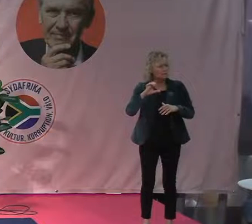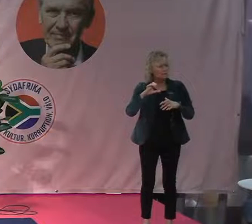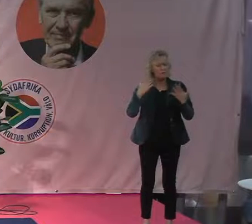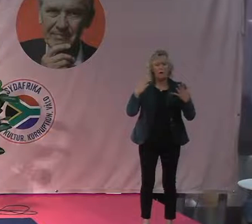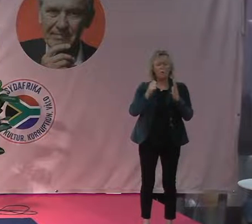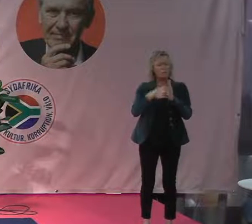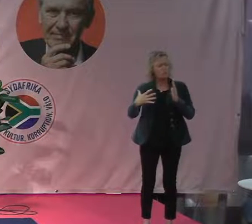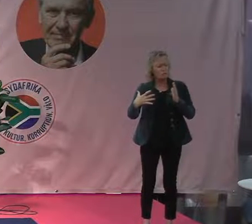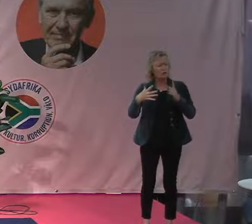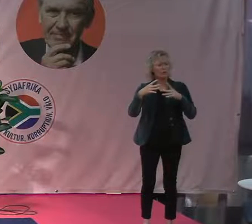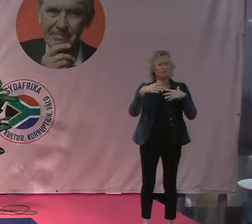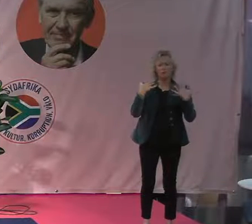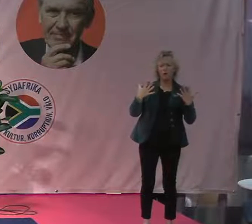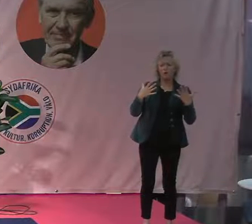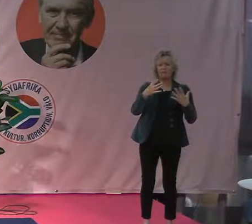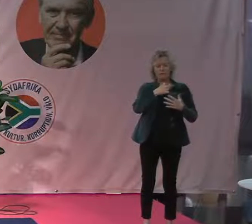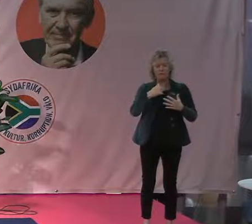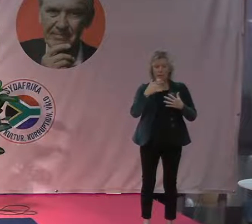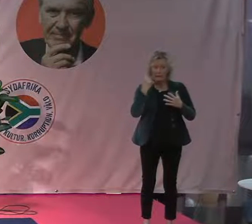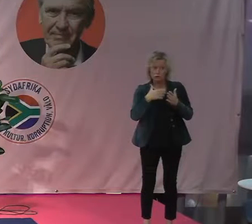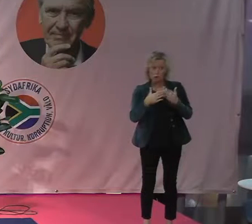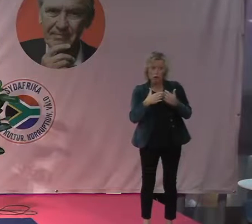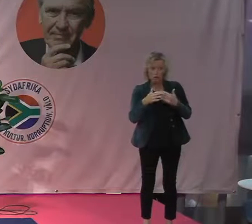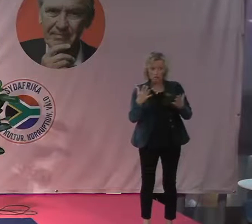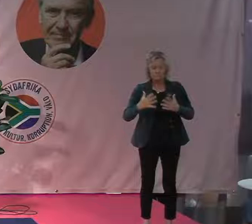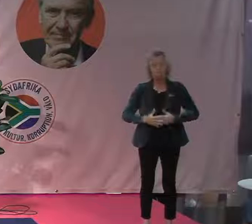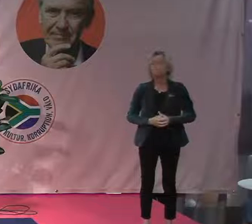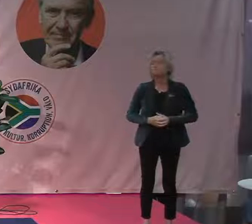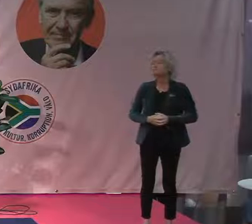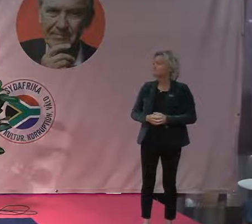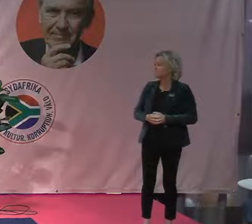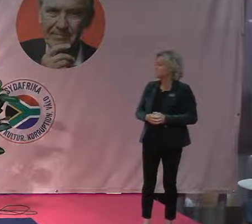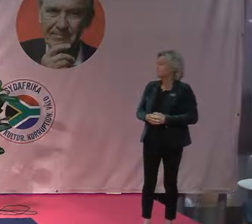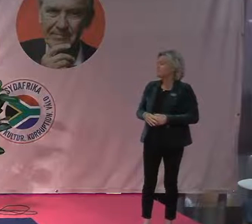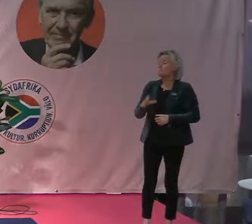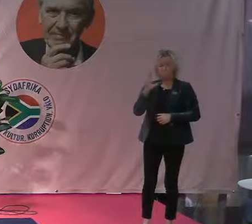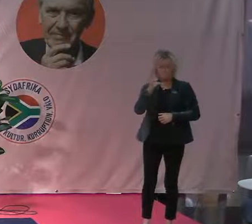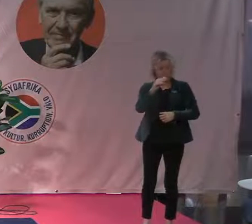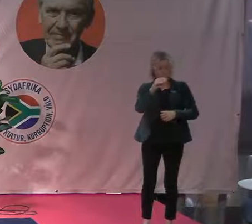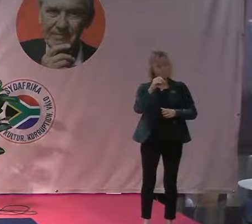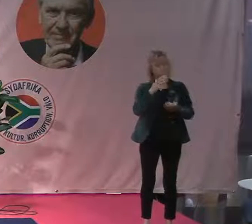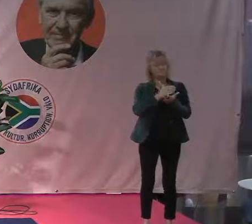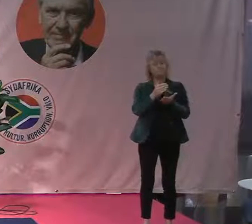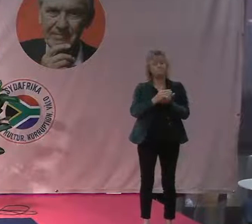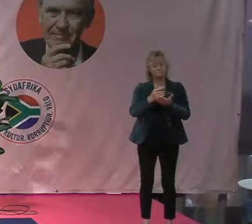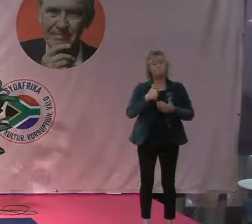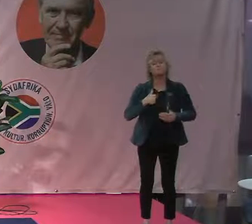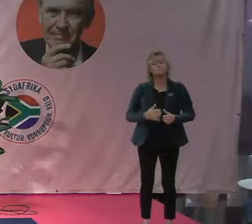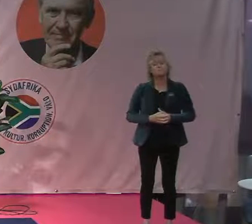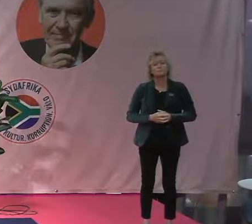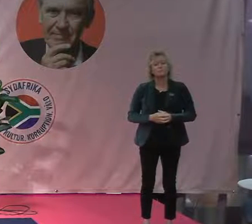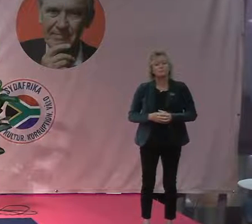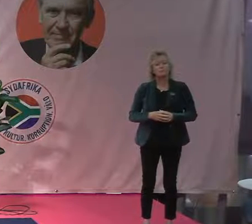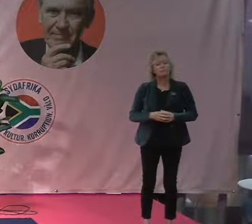orsakerna och vad kan det få för konsekvenser? Absolut. Jag tänkte jag ska framförallt